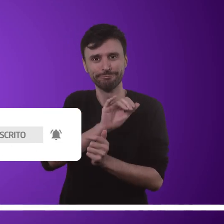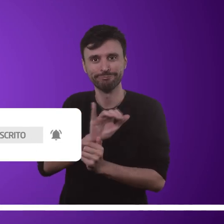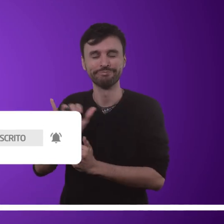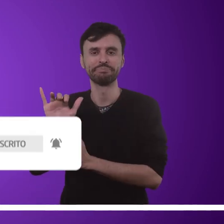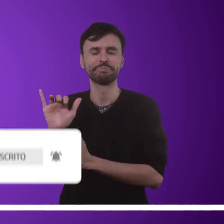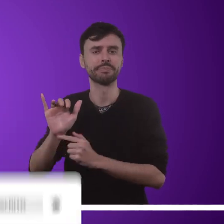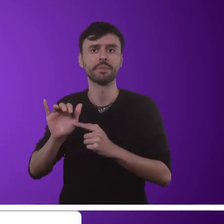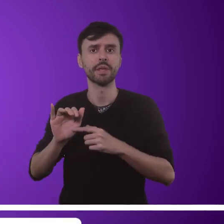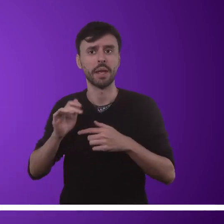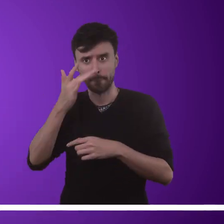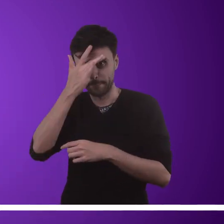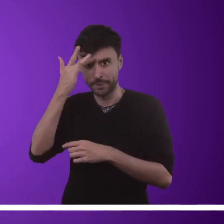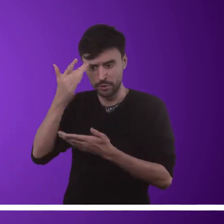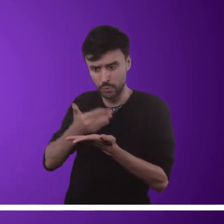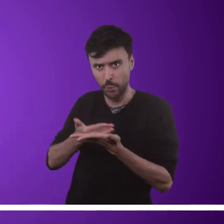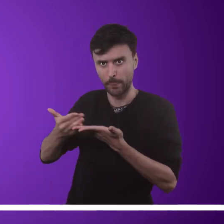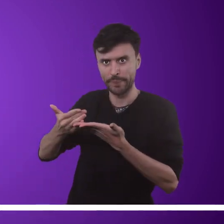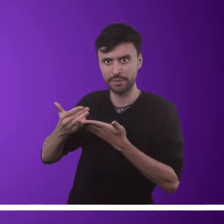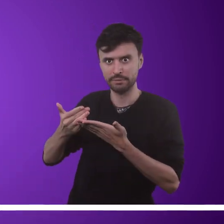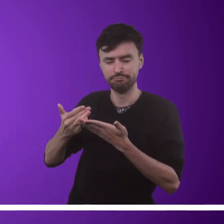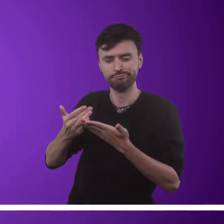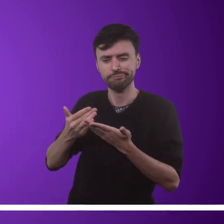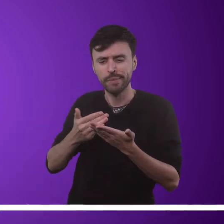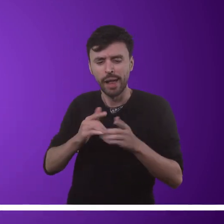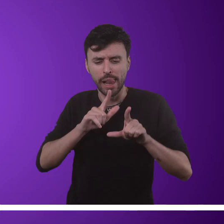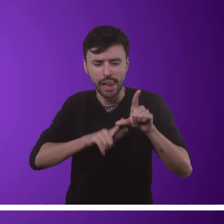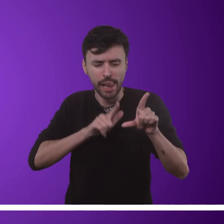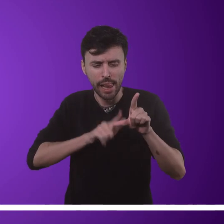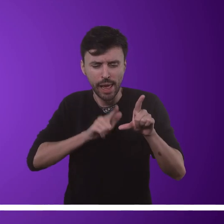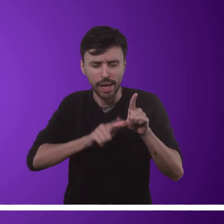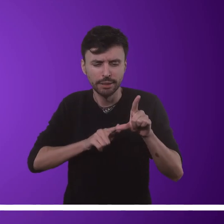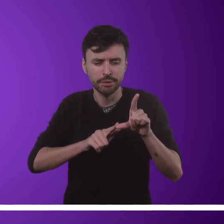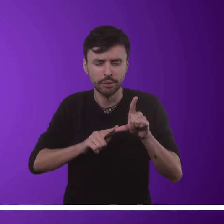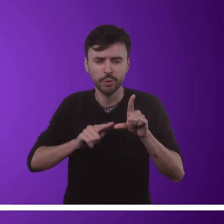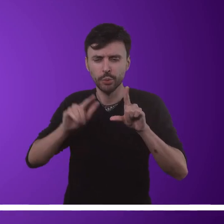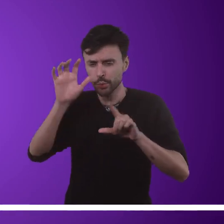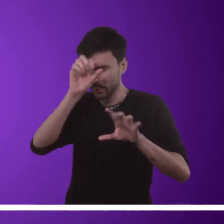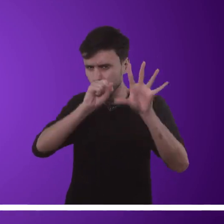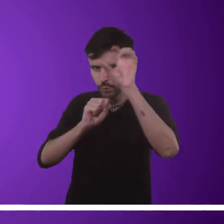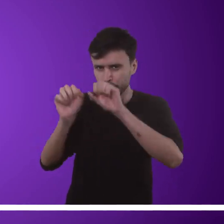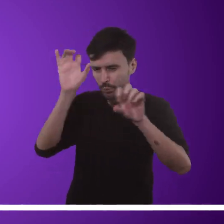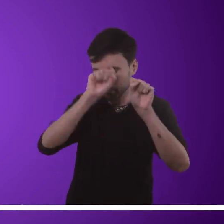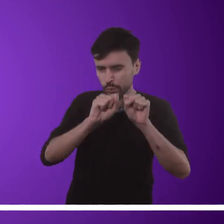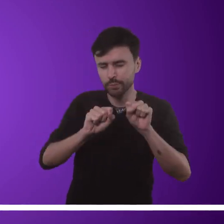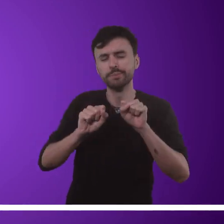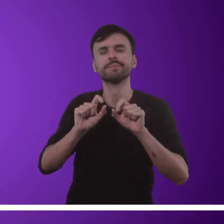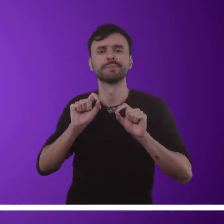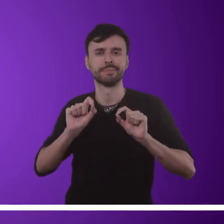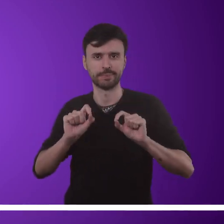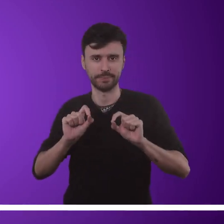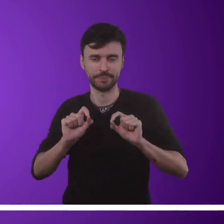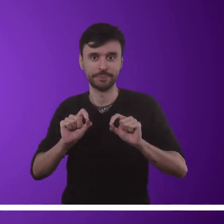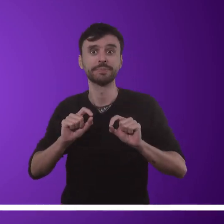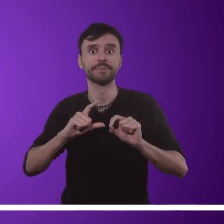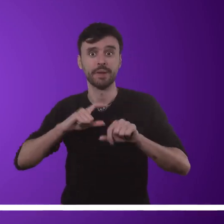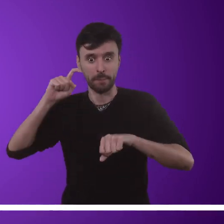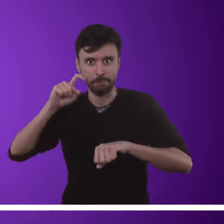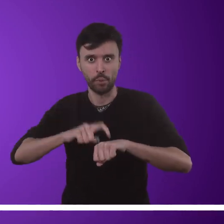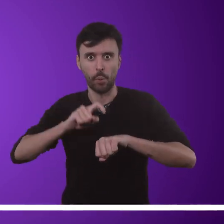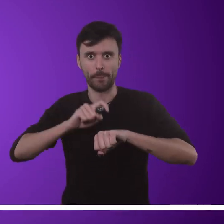aprendendo Libras iniciam a trajetória pelas letras, por meio do alfabeto manual. No entanto,